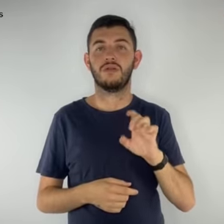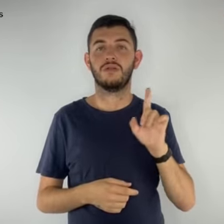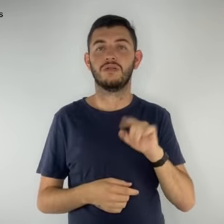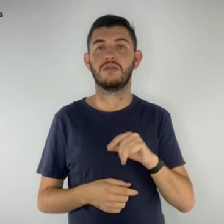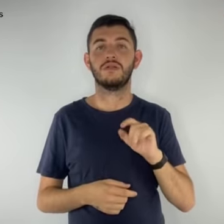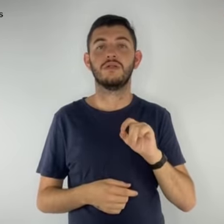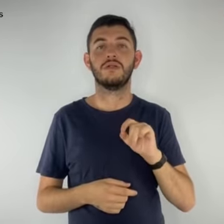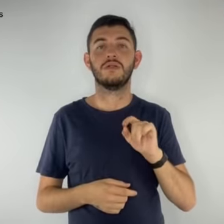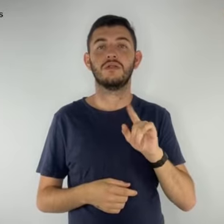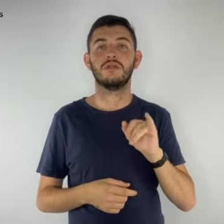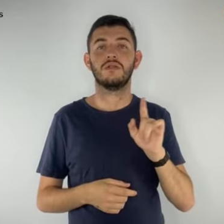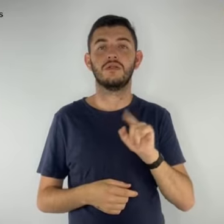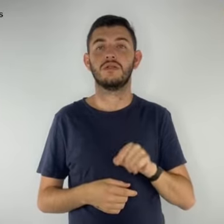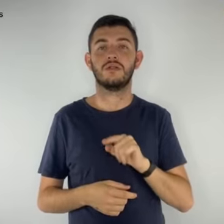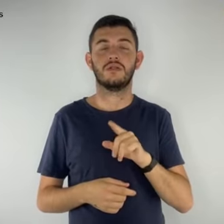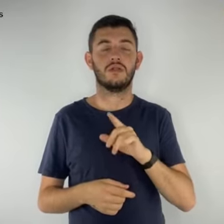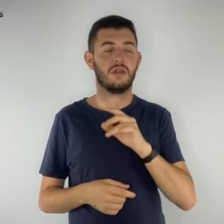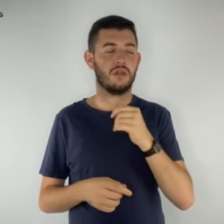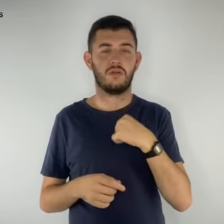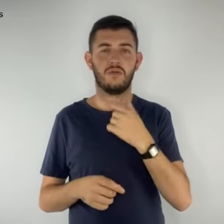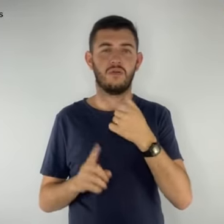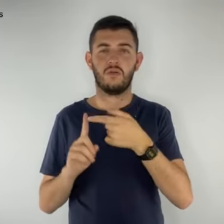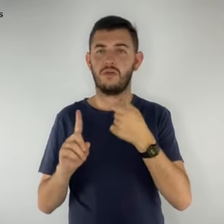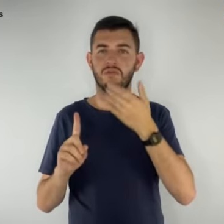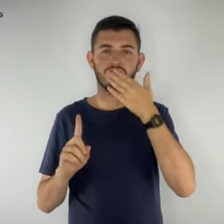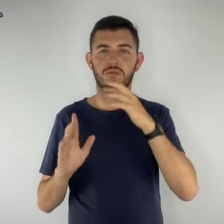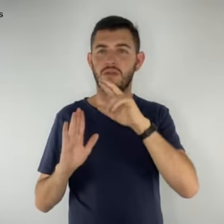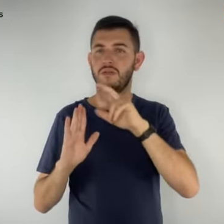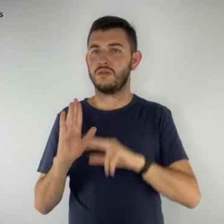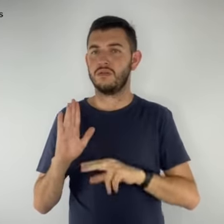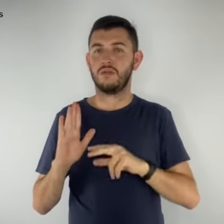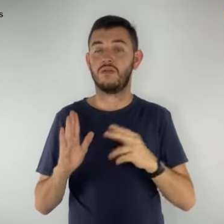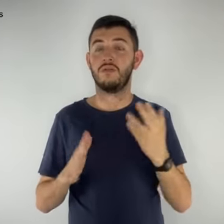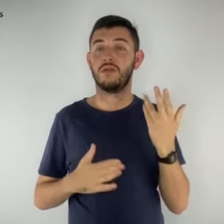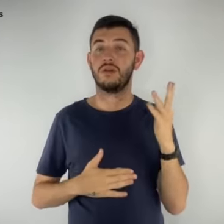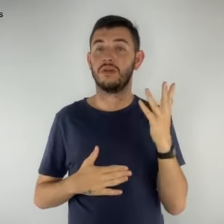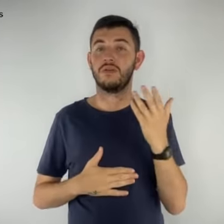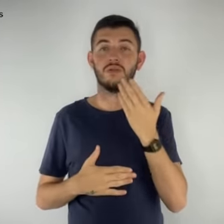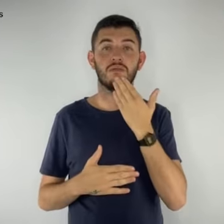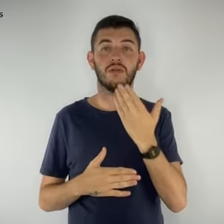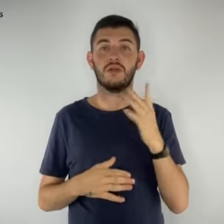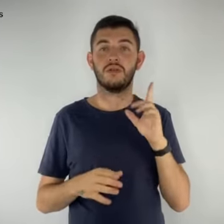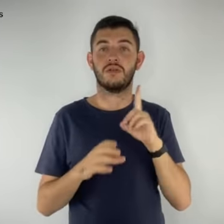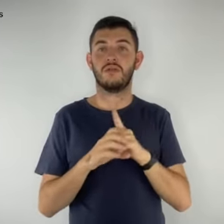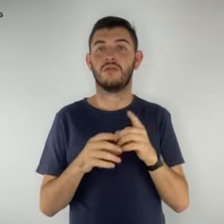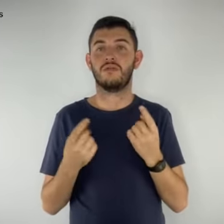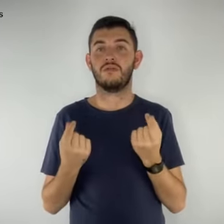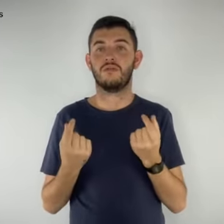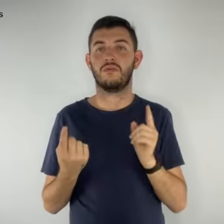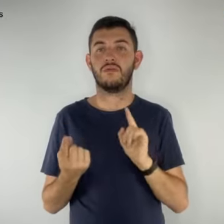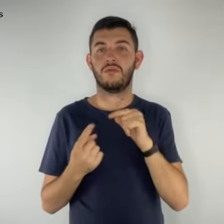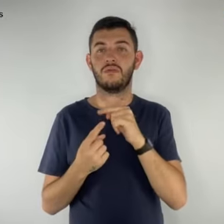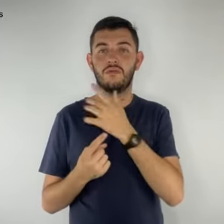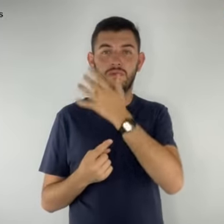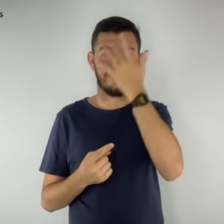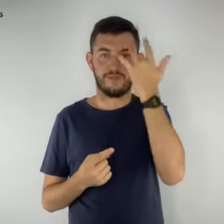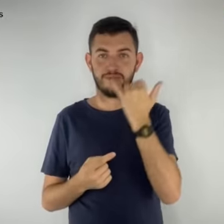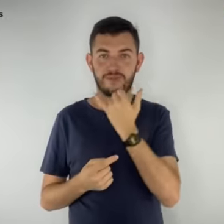das outras modalidades do golpe, o bandido solicita uma transferência em dinheiro para que a vítima